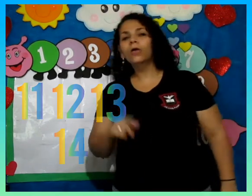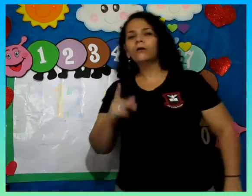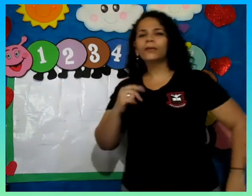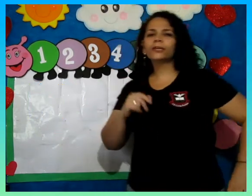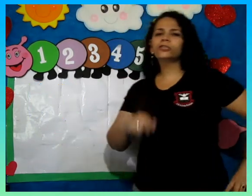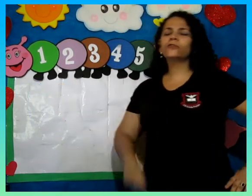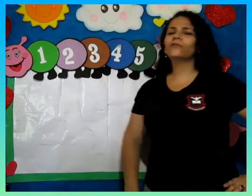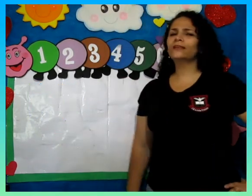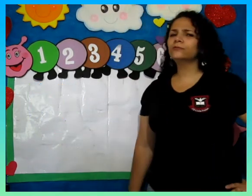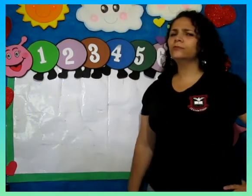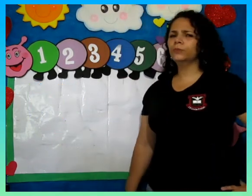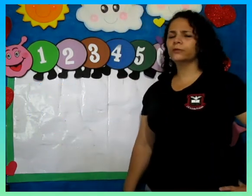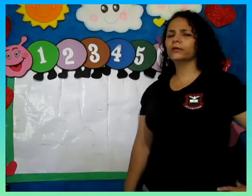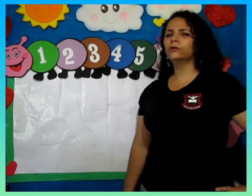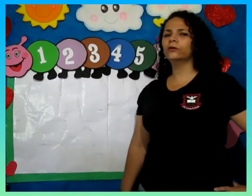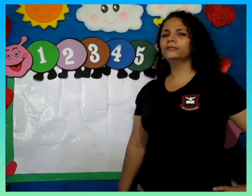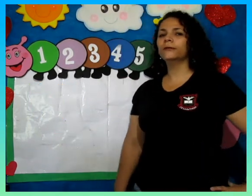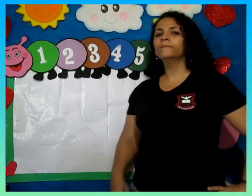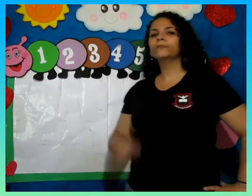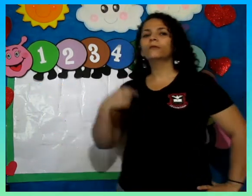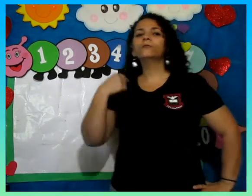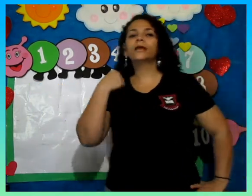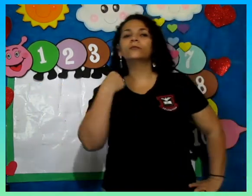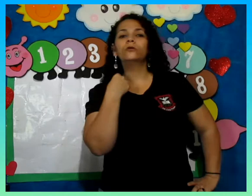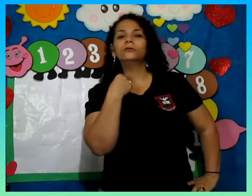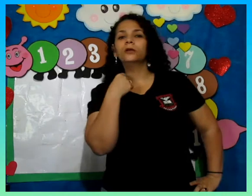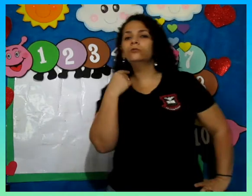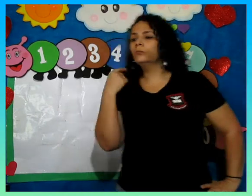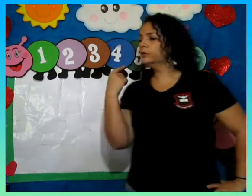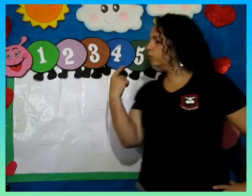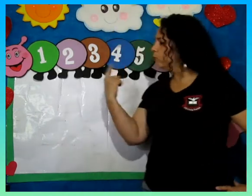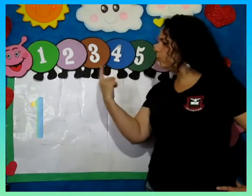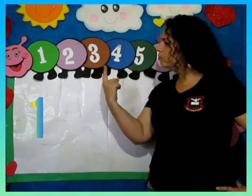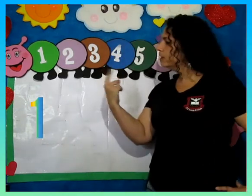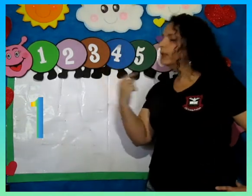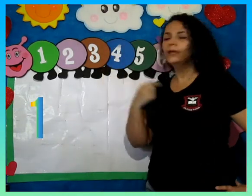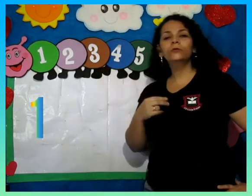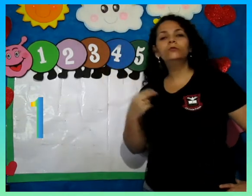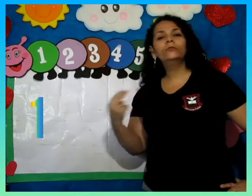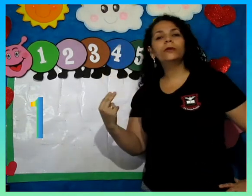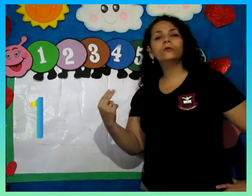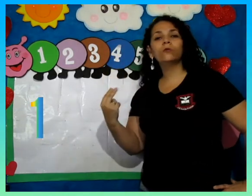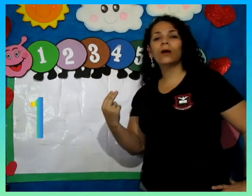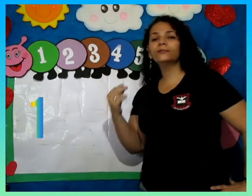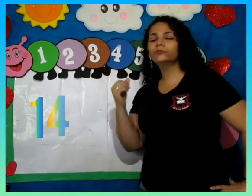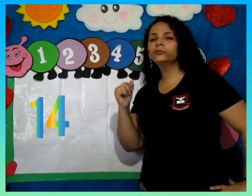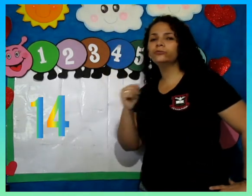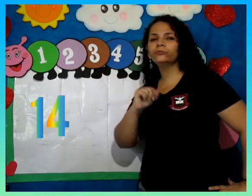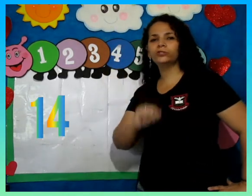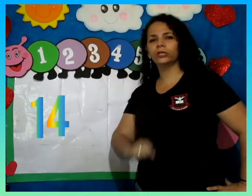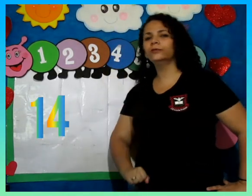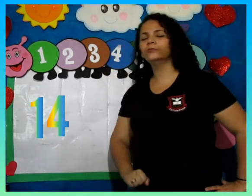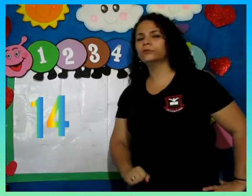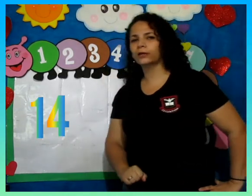Como é que a gente faz o número 14? O 14 é o número 1 e o número 4 juntinhos, ok?